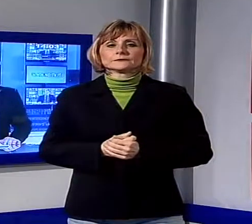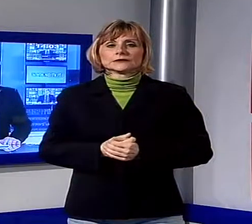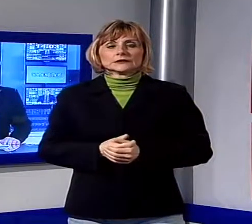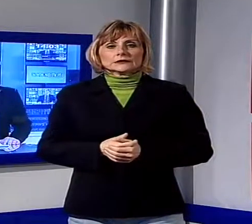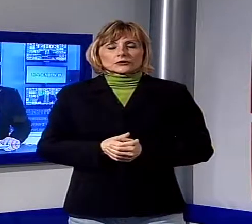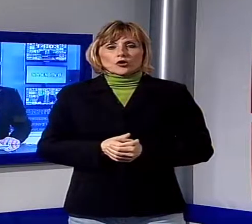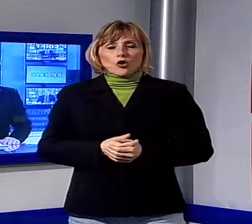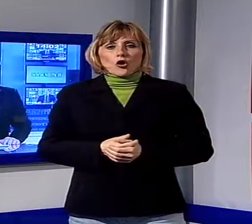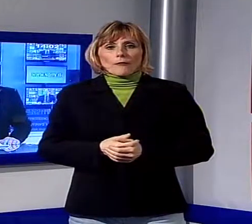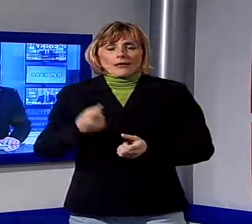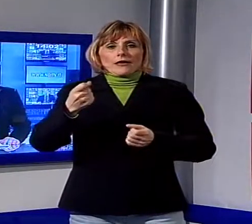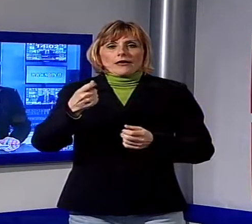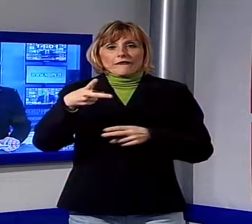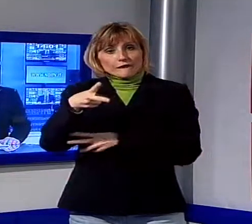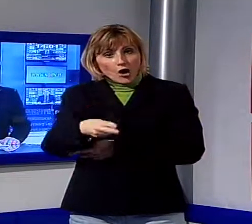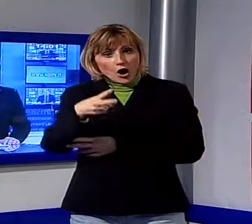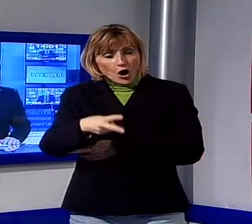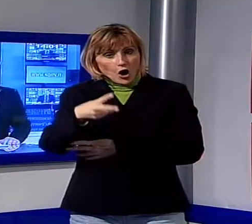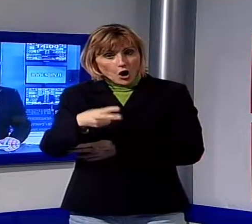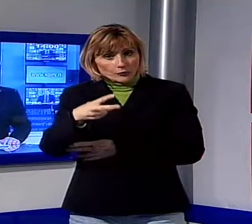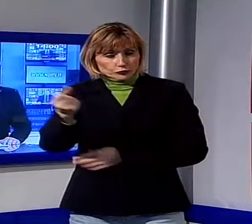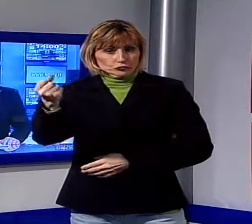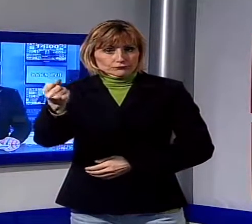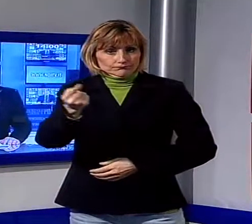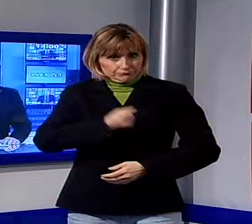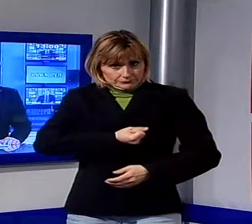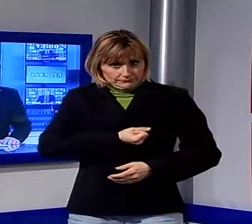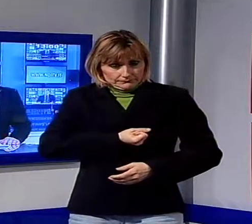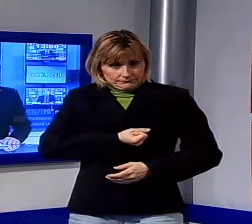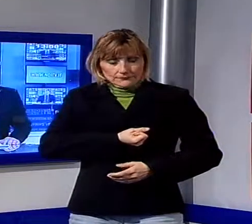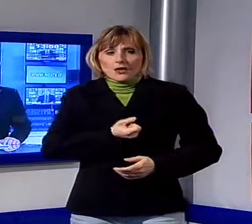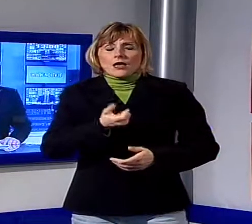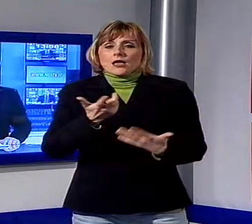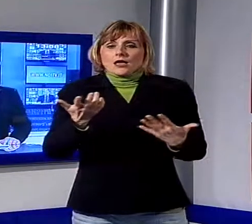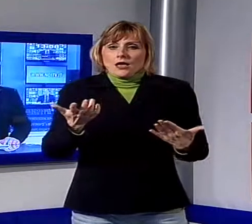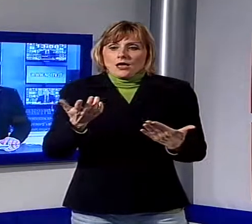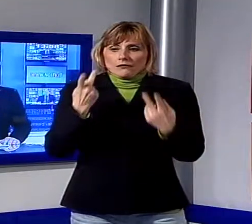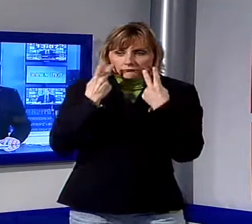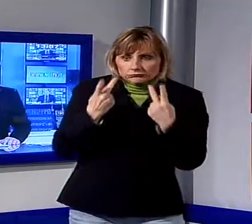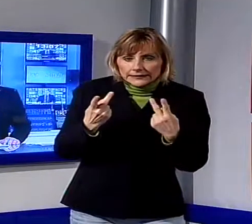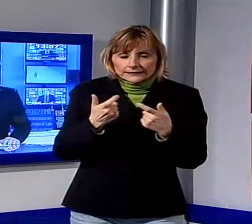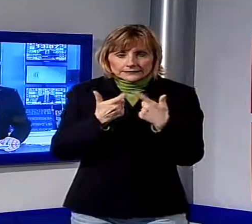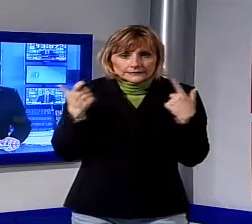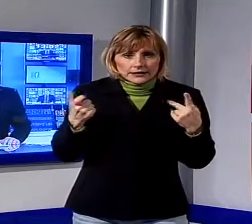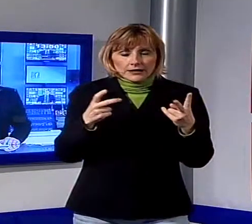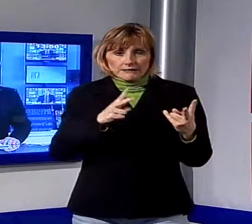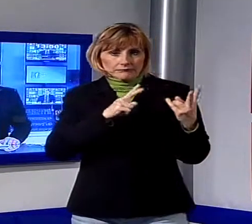forbici nel torace all'altezza del cuore. Vista la gravità delle sue condizioni è stato trasferito con un'ambulanza del